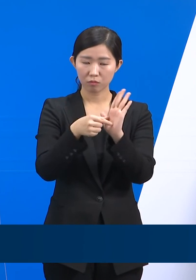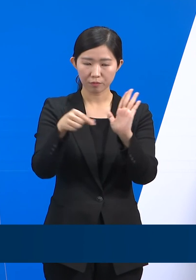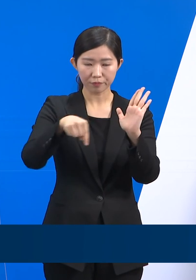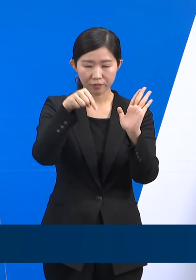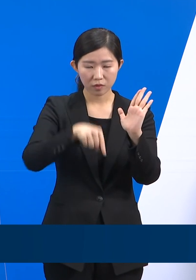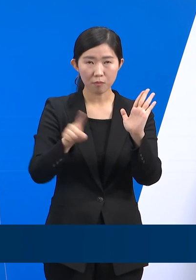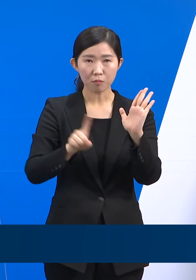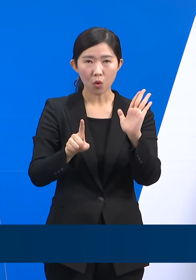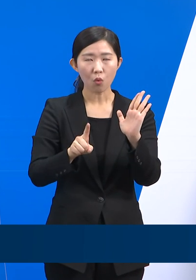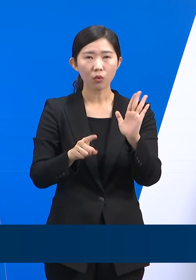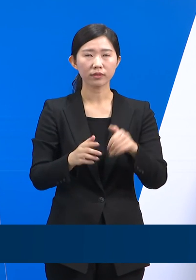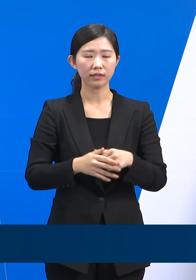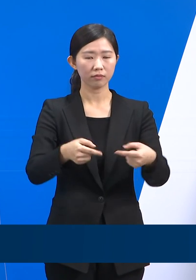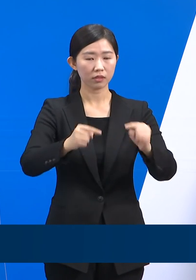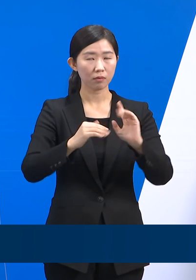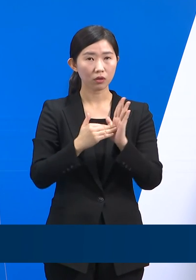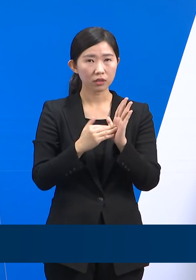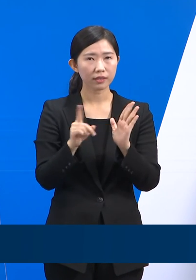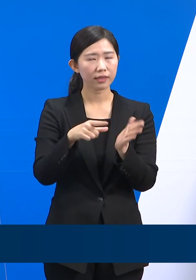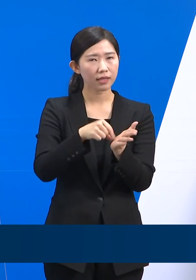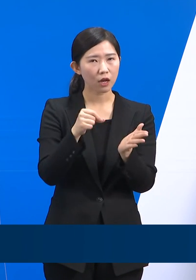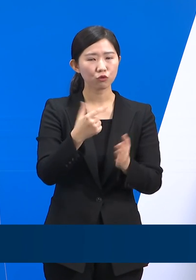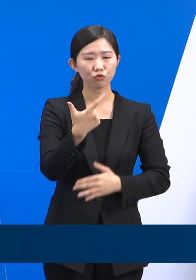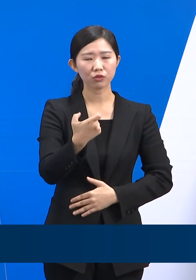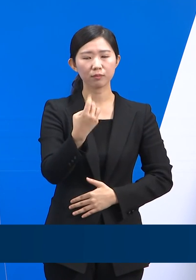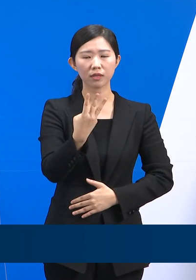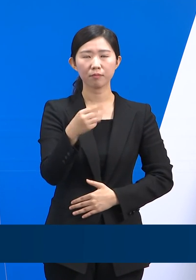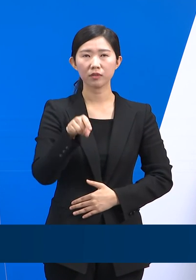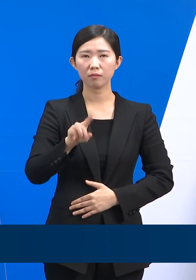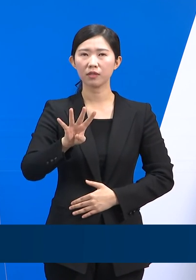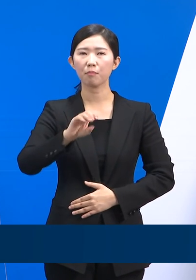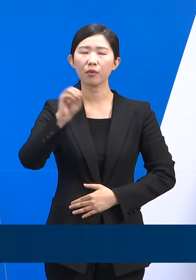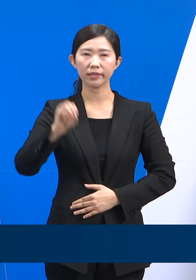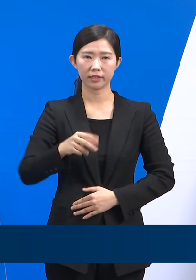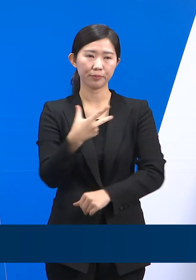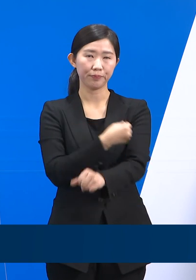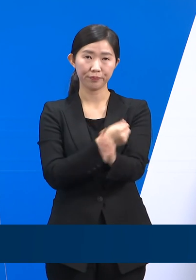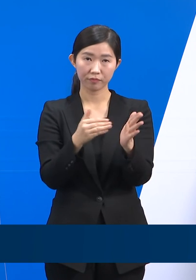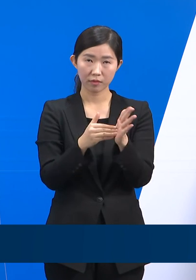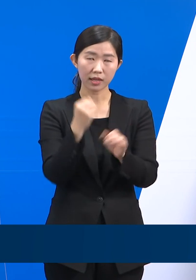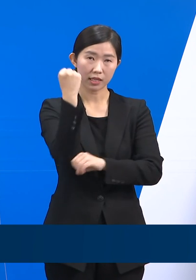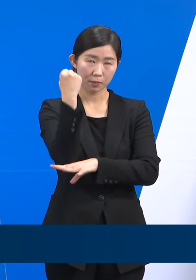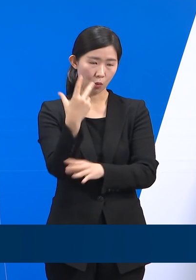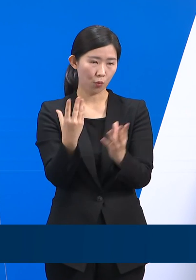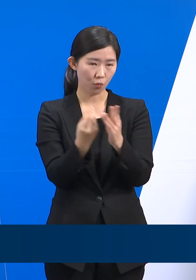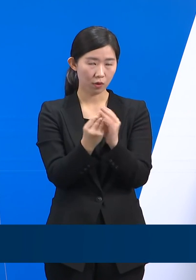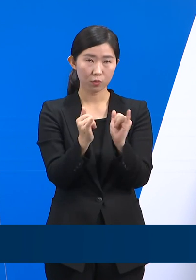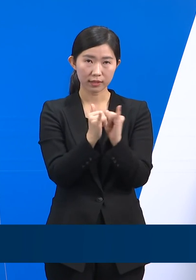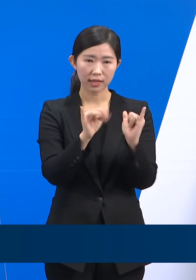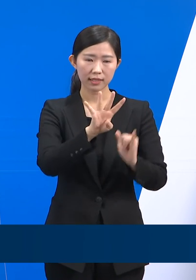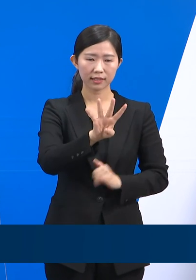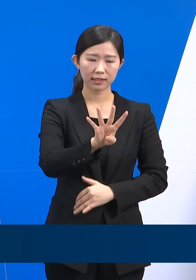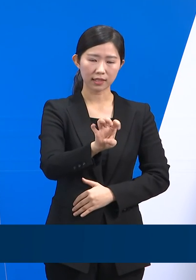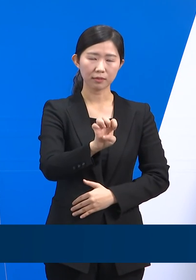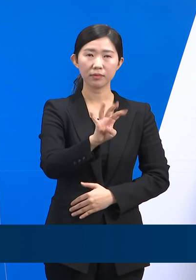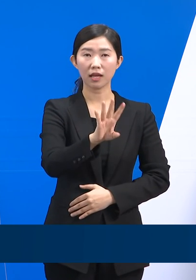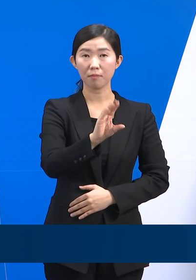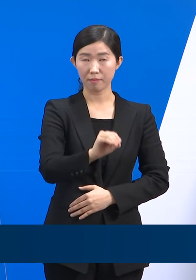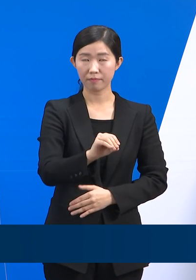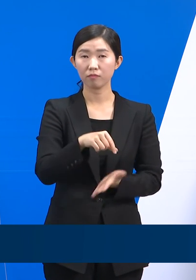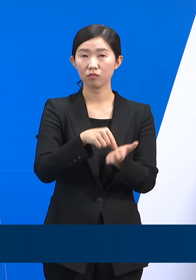,158명이 참여하여 접종률은 63.4%이며 기본접종 완료자 44만 461명으로